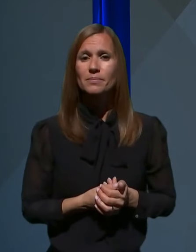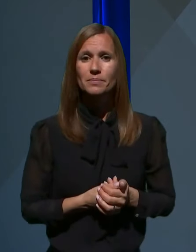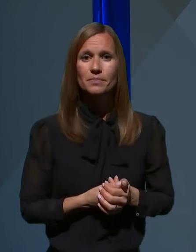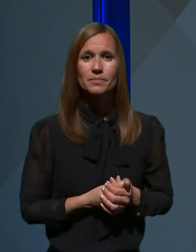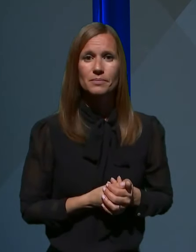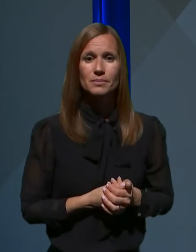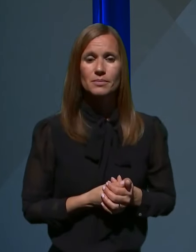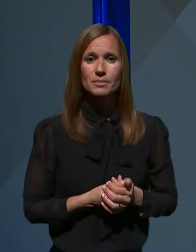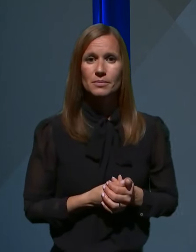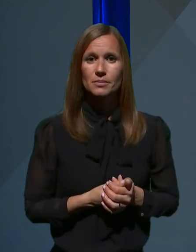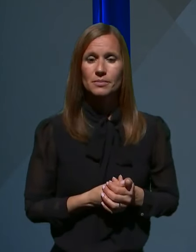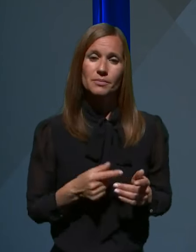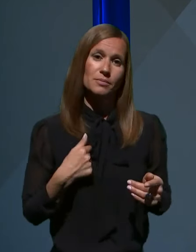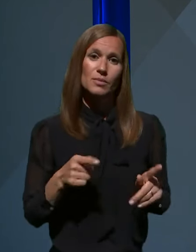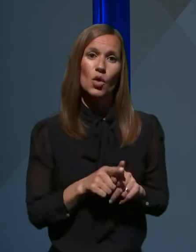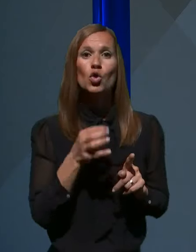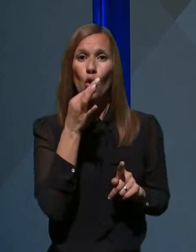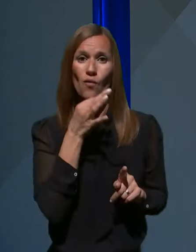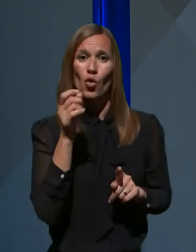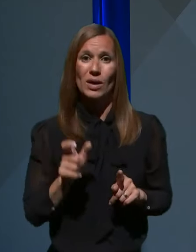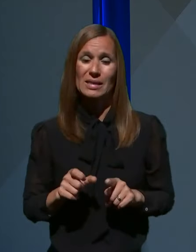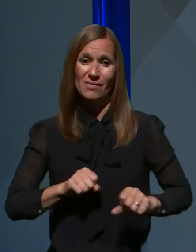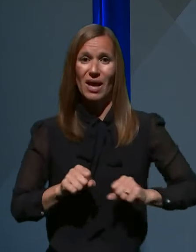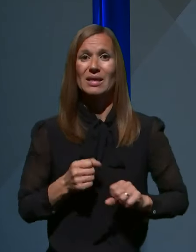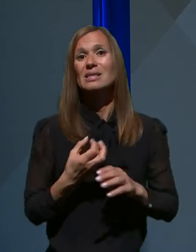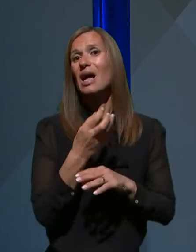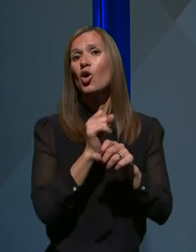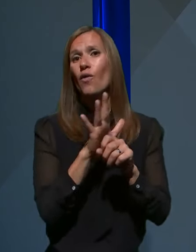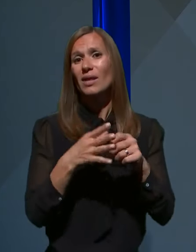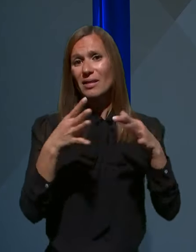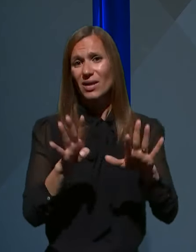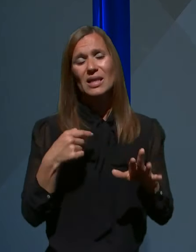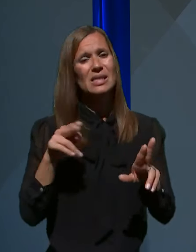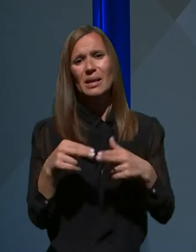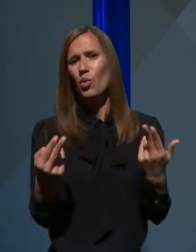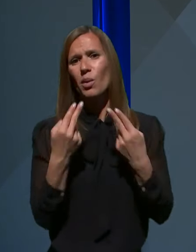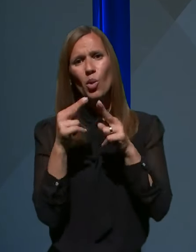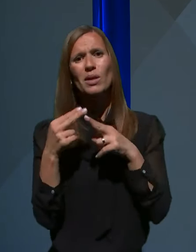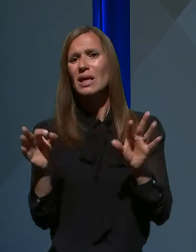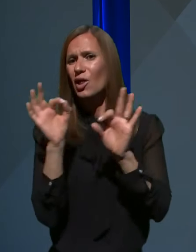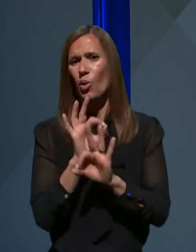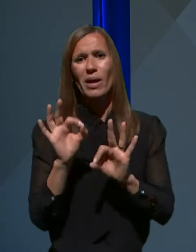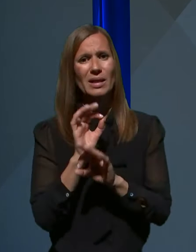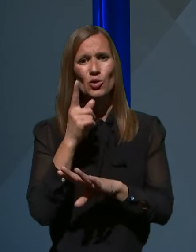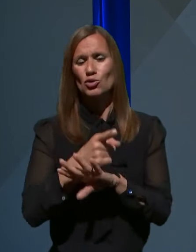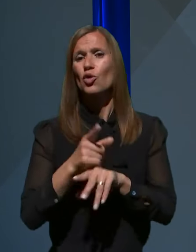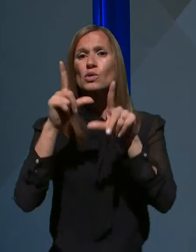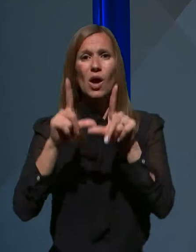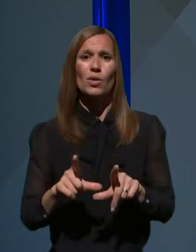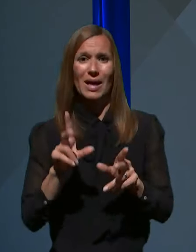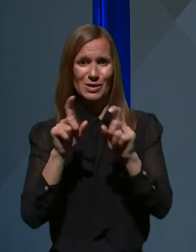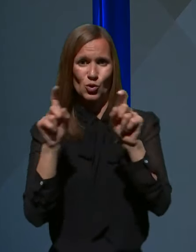Kot govorec vlade za COVID-19 ne morem komentirati nobene odločitve ustavnega sodišča.